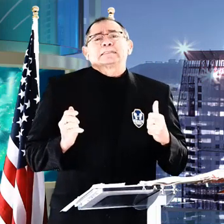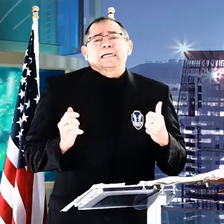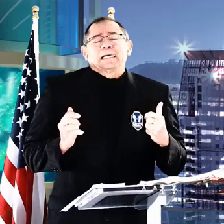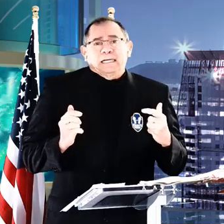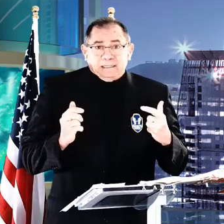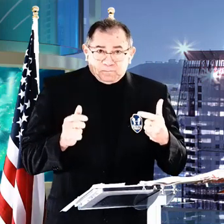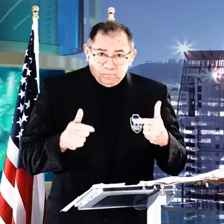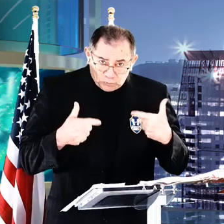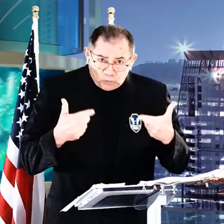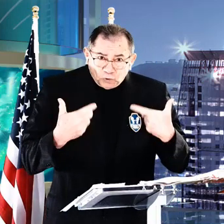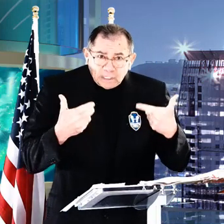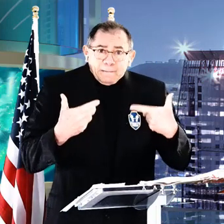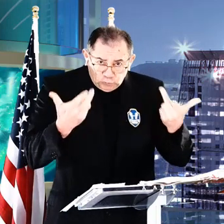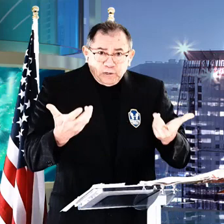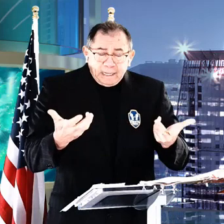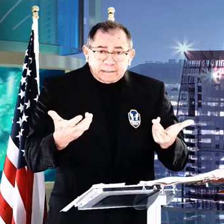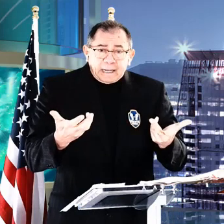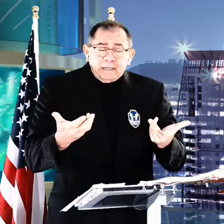cosas, emociones que están ahí,